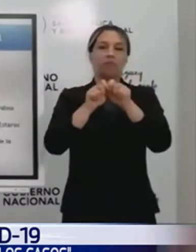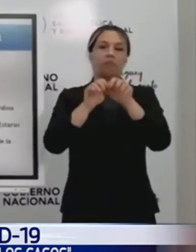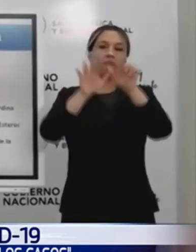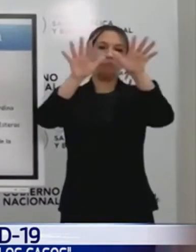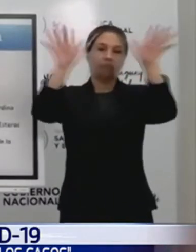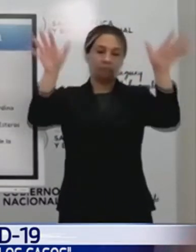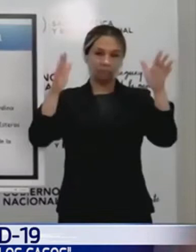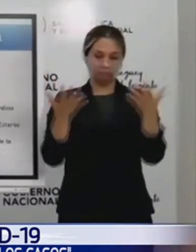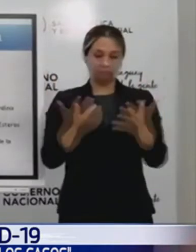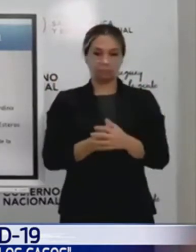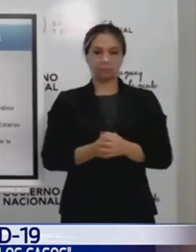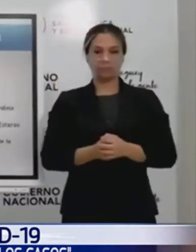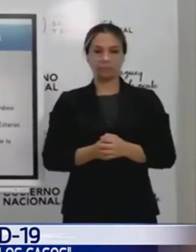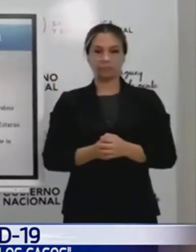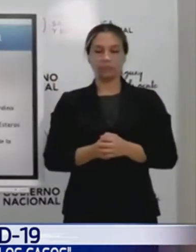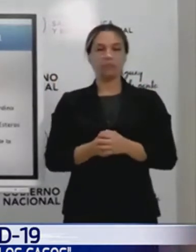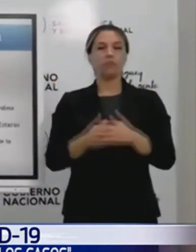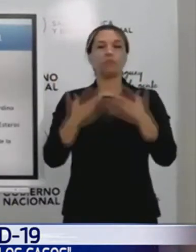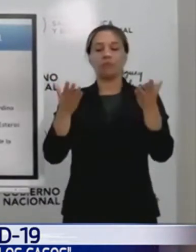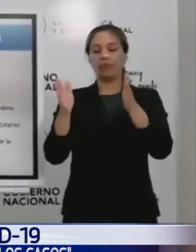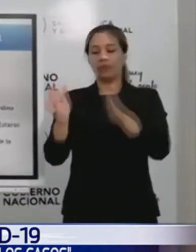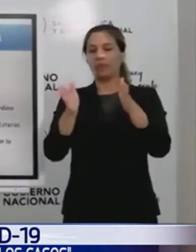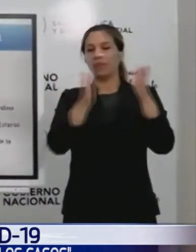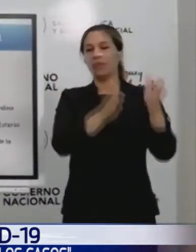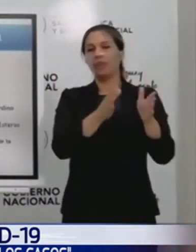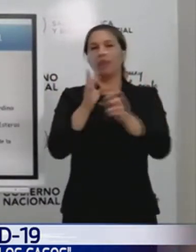Bueno, ¿qué pasa en los otros departamentos?